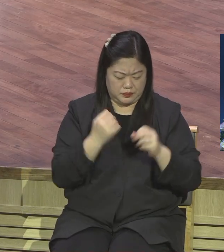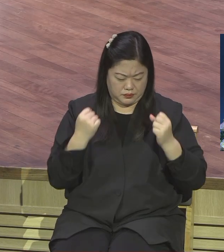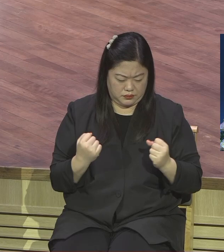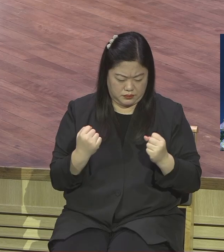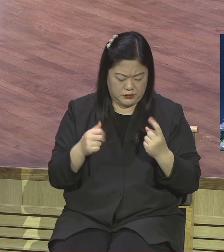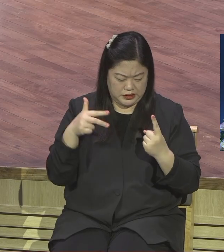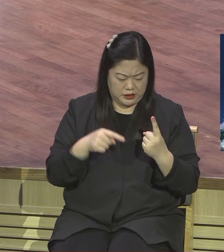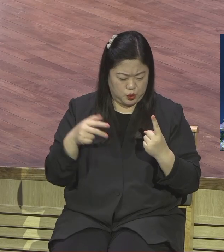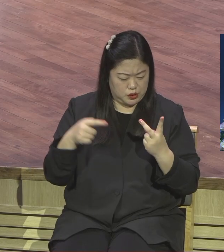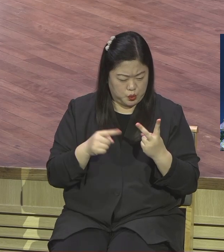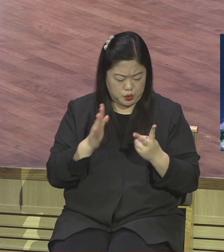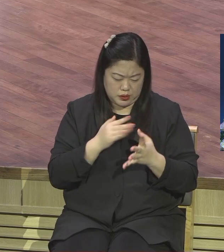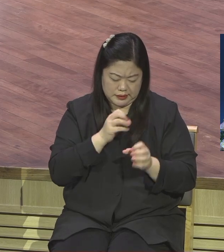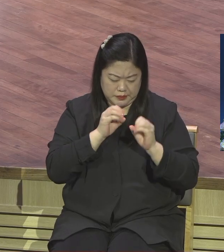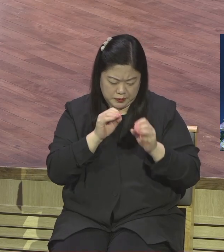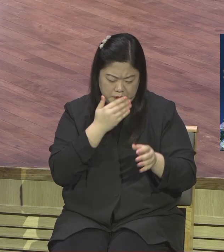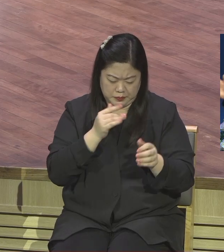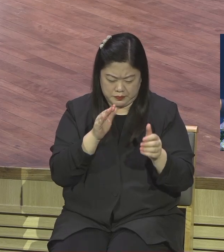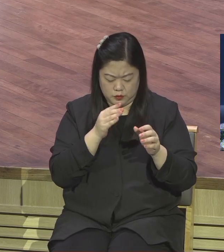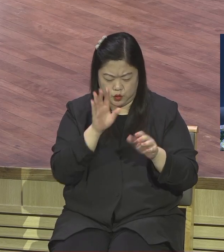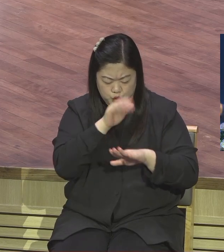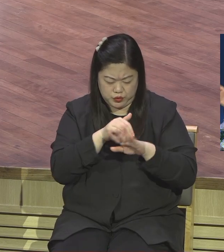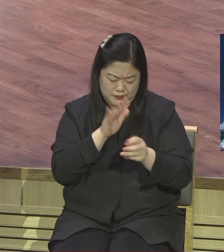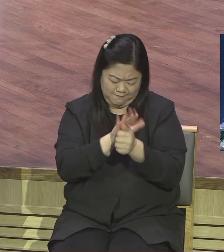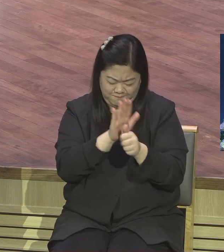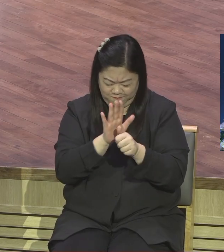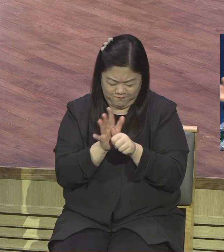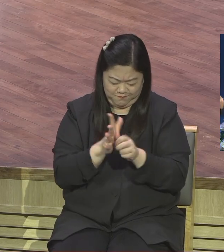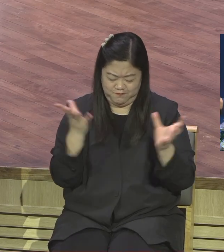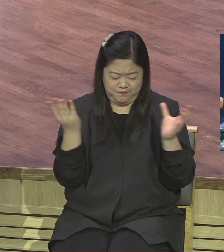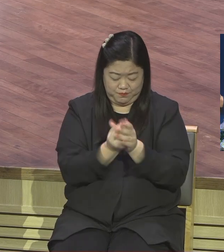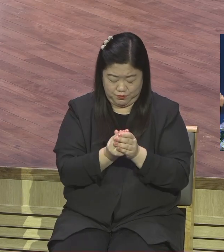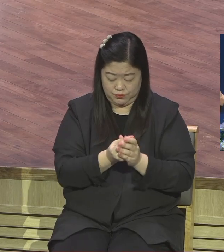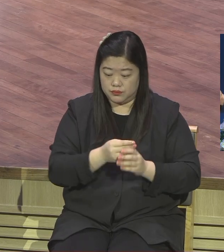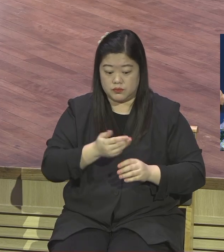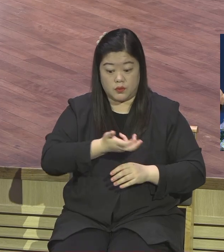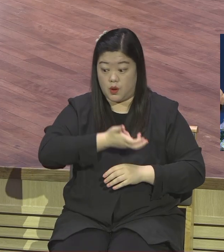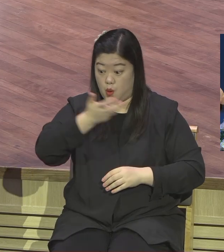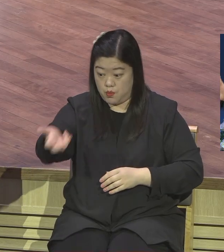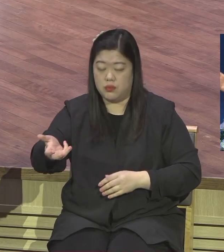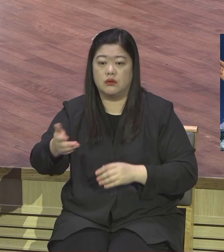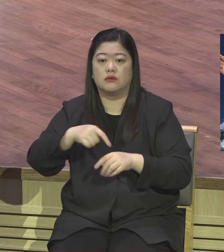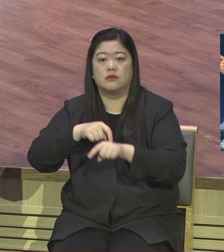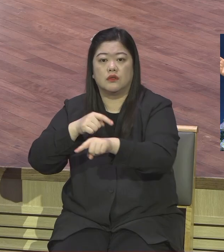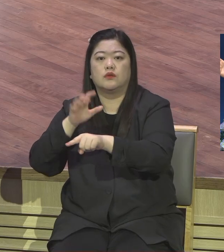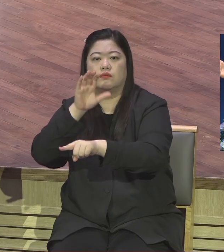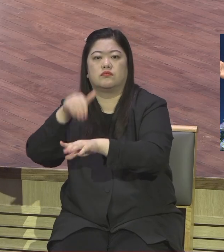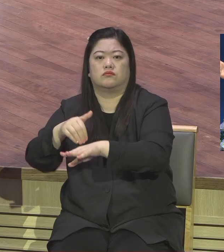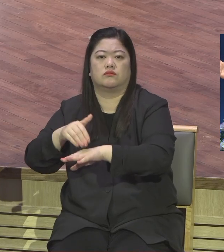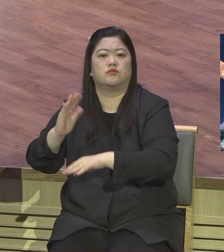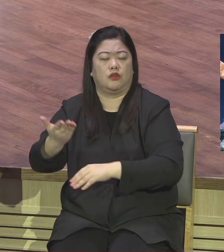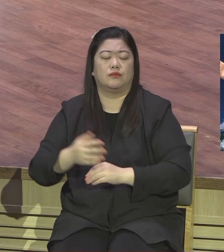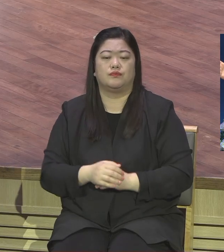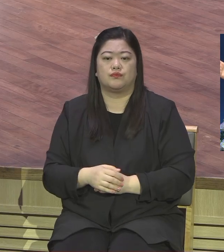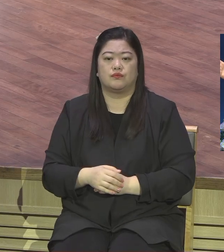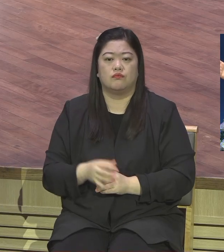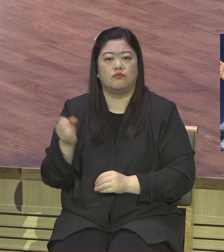그렇게 우리가 파송된 교회든 협력한 교회든 우리 본부에서 파송한 저 킬만잘로 있잖아요 저 탄자니아